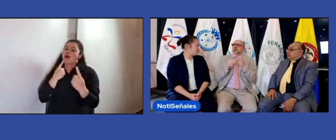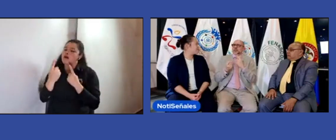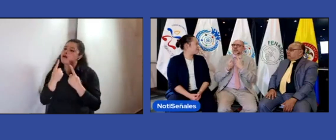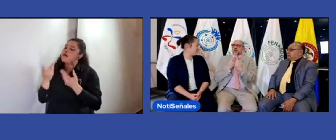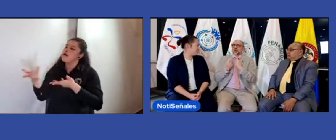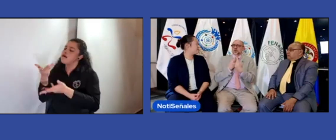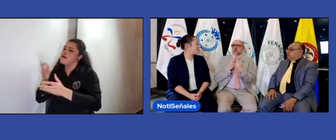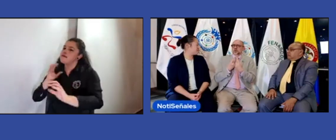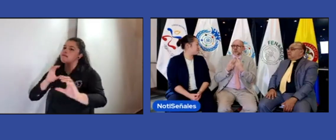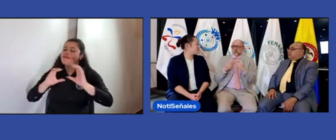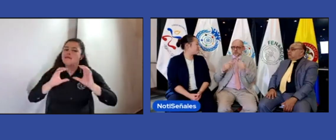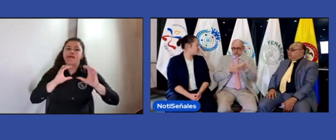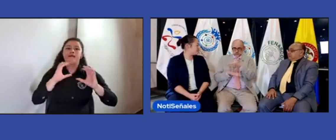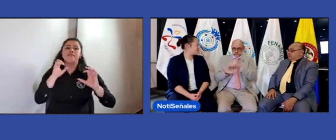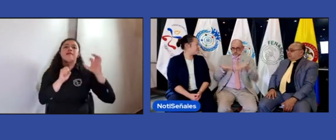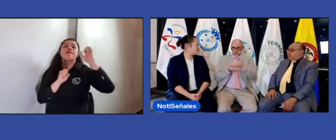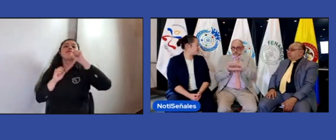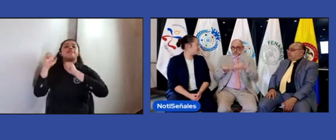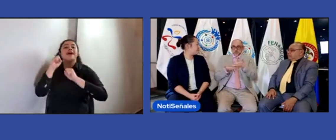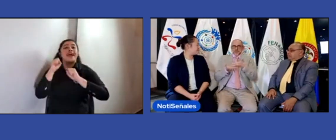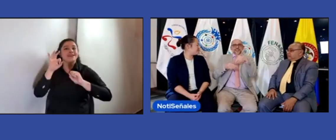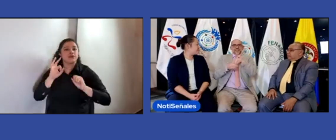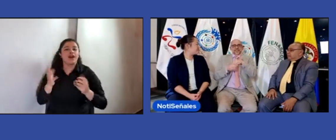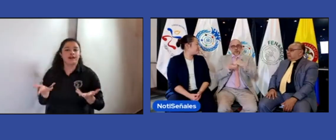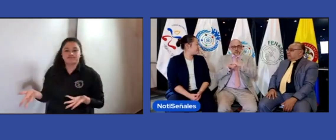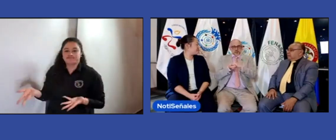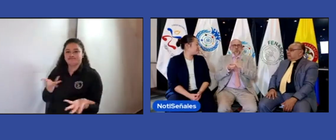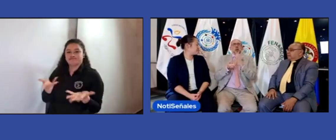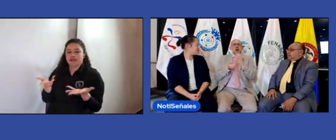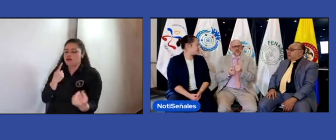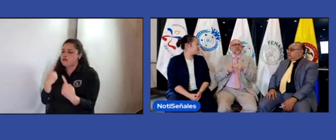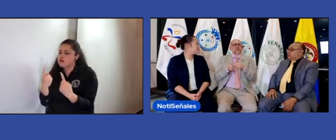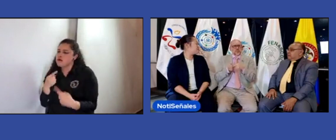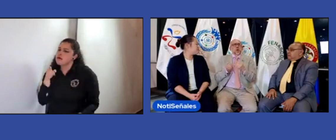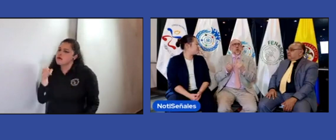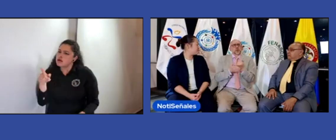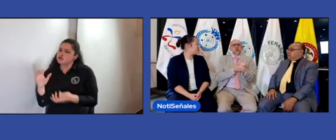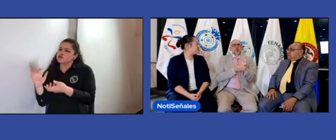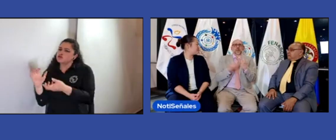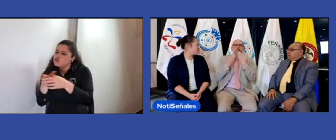y que sea un diálogo constructivo entre la asociación.